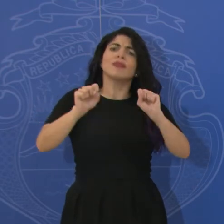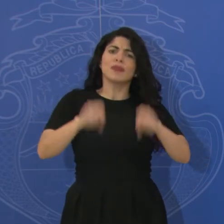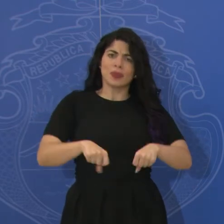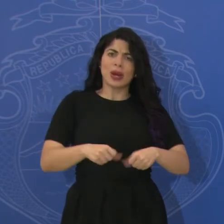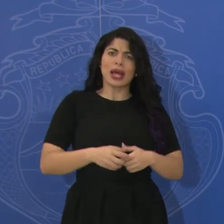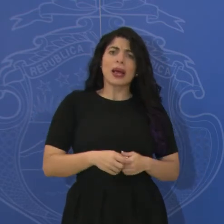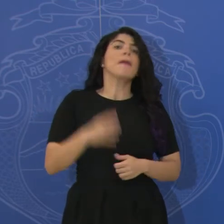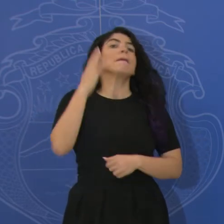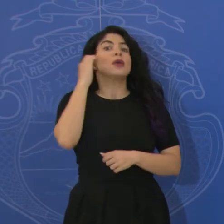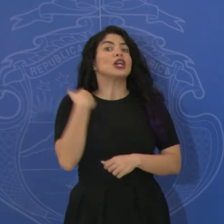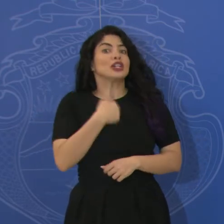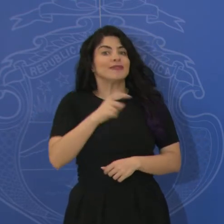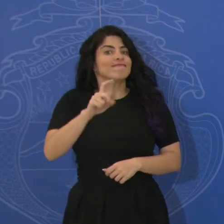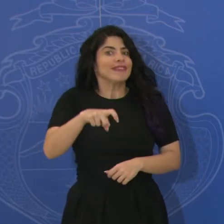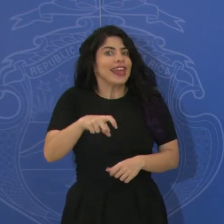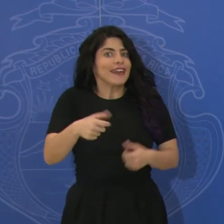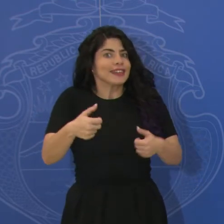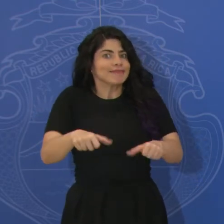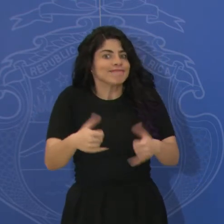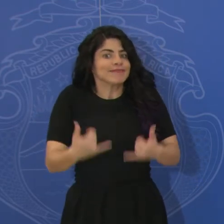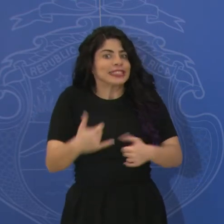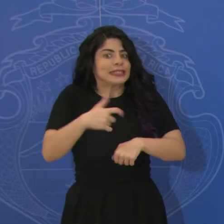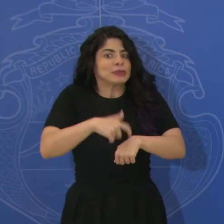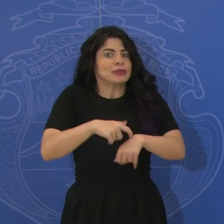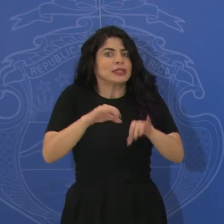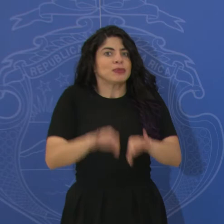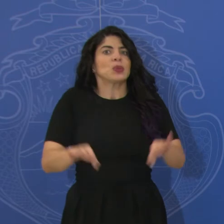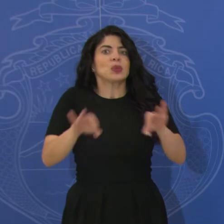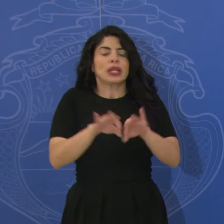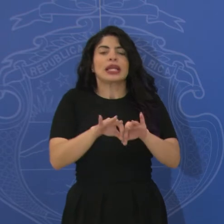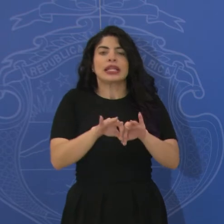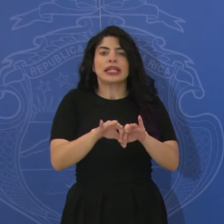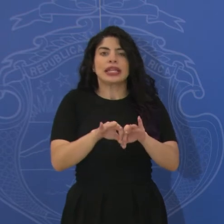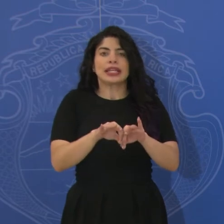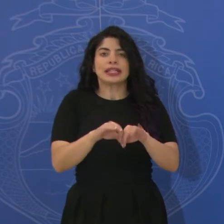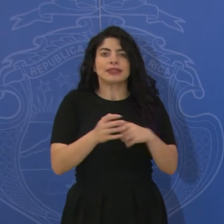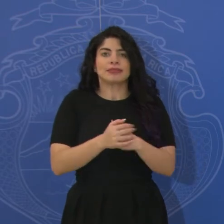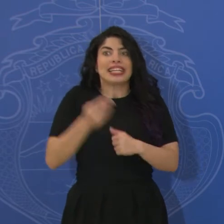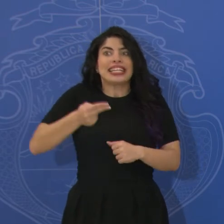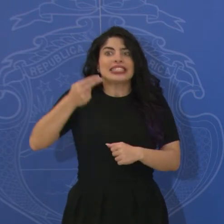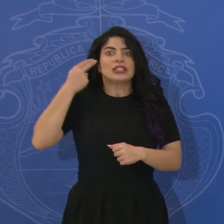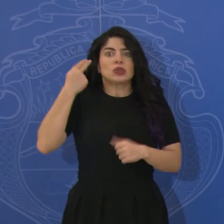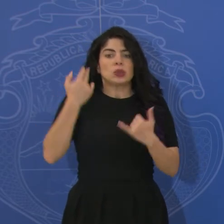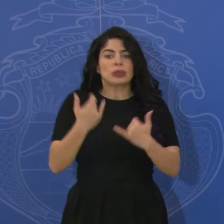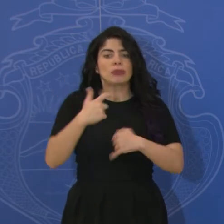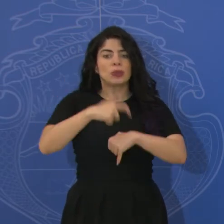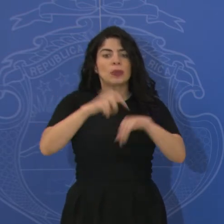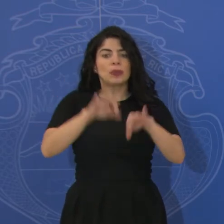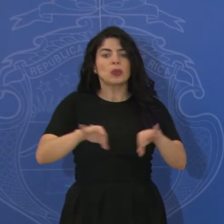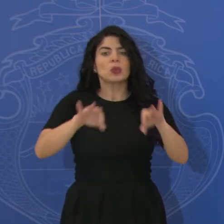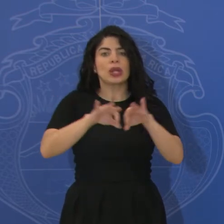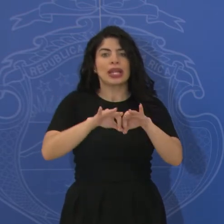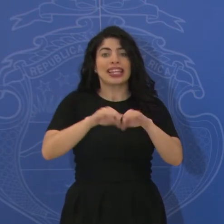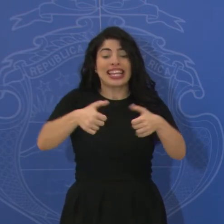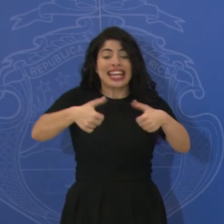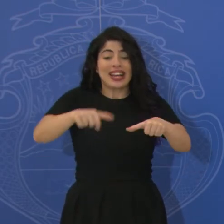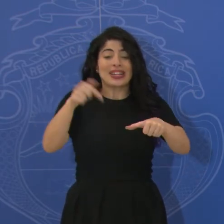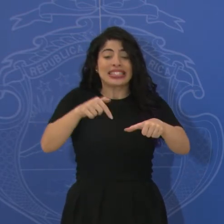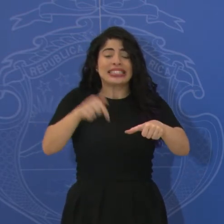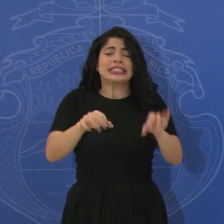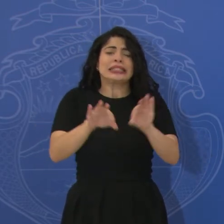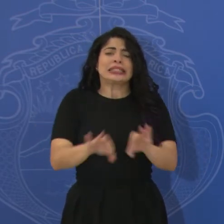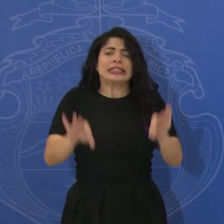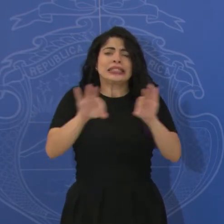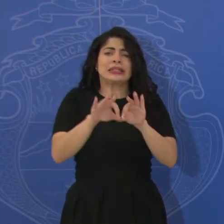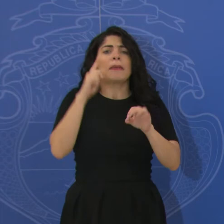porque debemos ponernos de acuerdo. Estamos en el momento crucial de nuestra historia y el acuerdo es importante